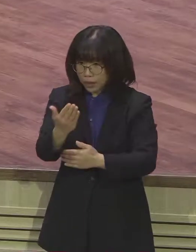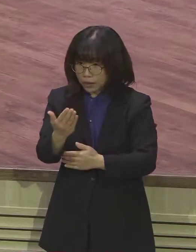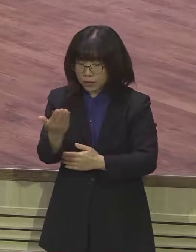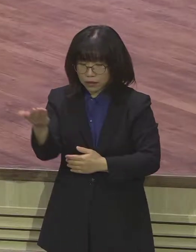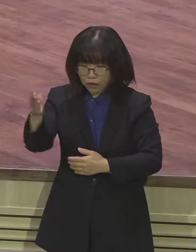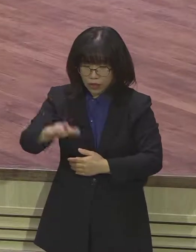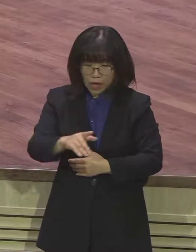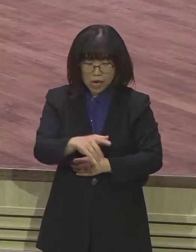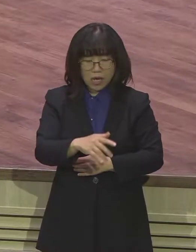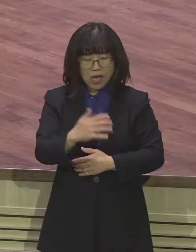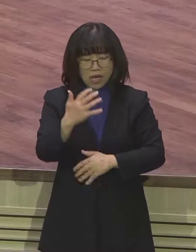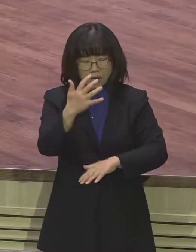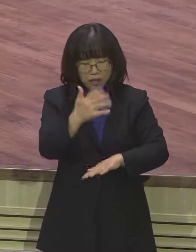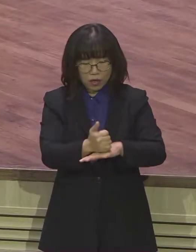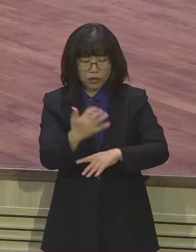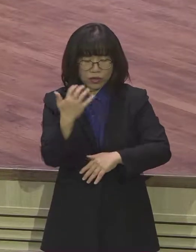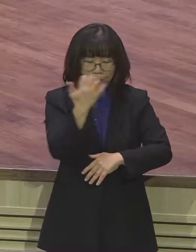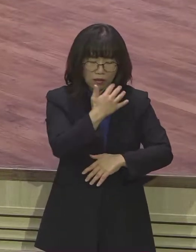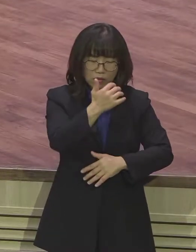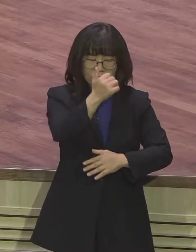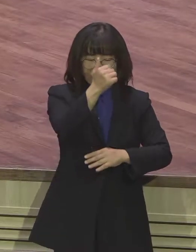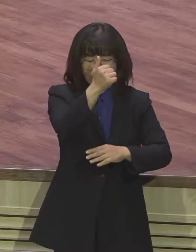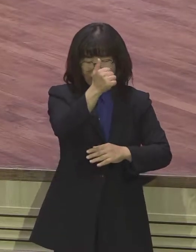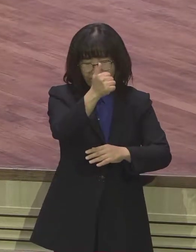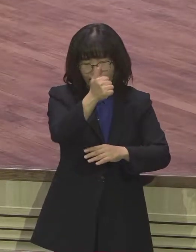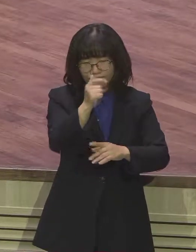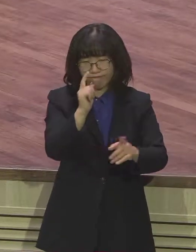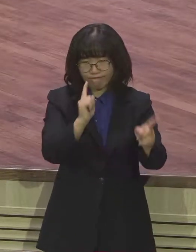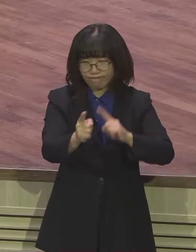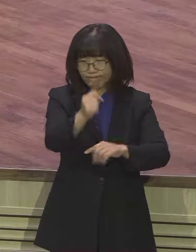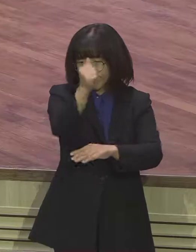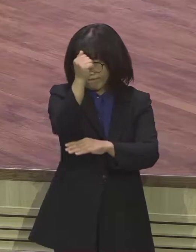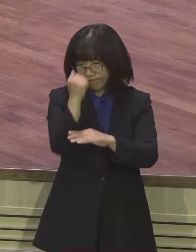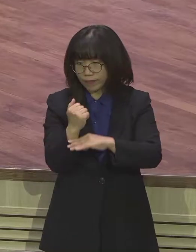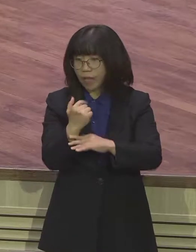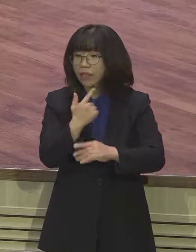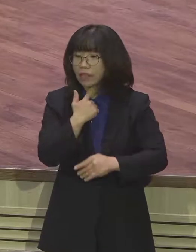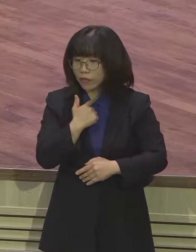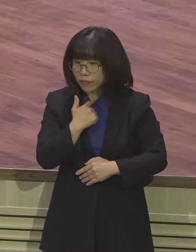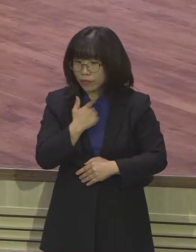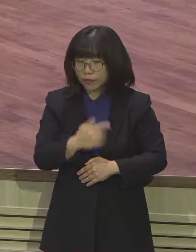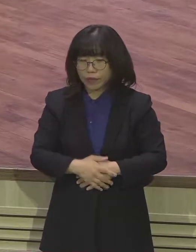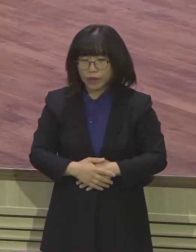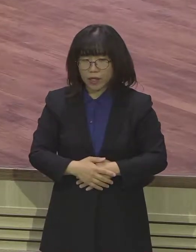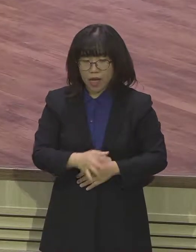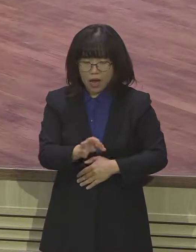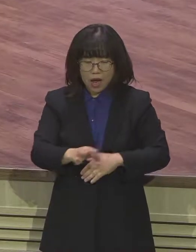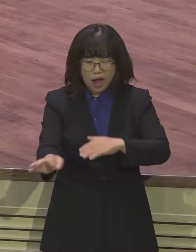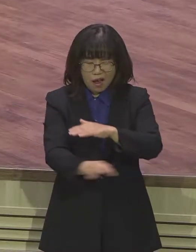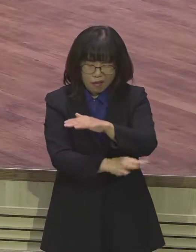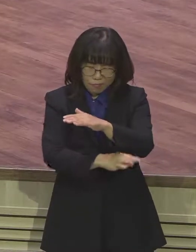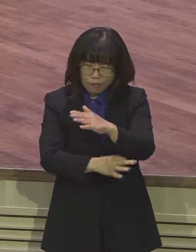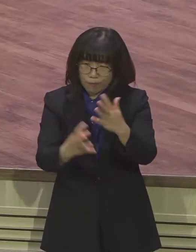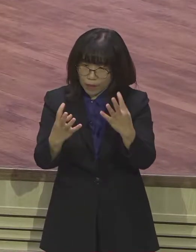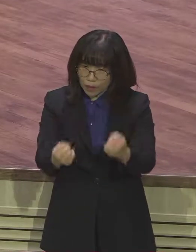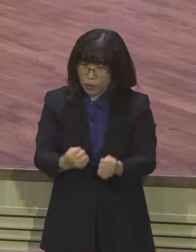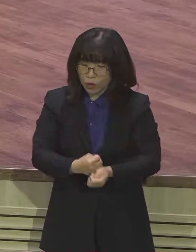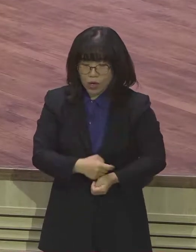타락의 극치를 이루었고 탐관 오리들이 극실됐습니다. 그리고 사람을 노예처럼 사고파는데 신발 한 짝